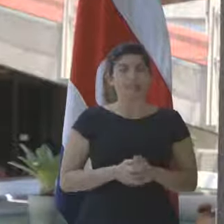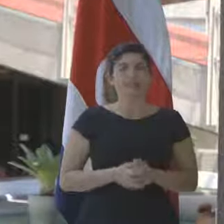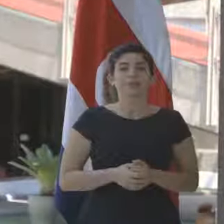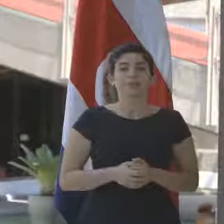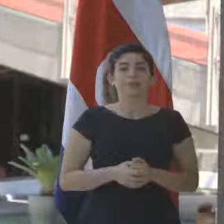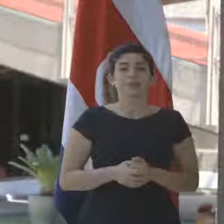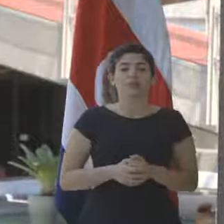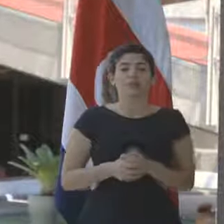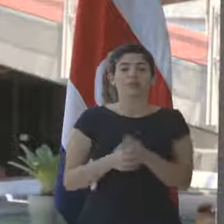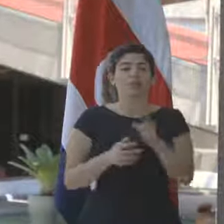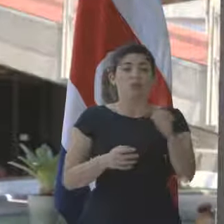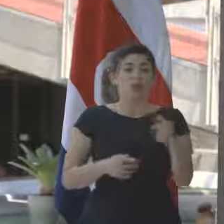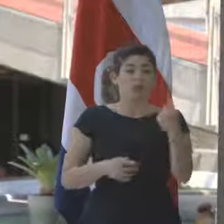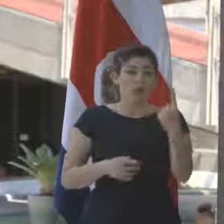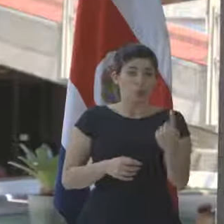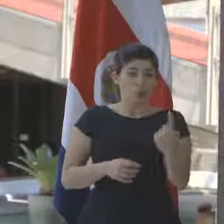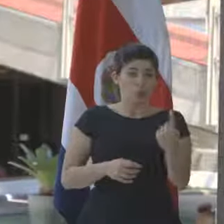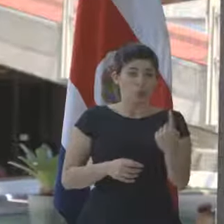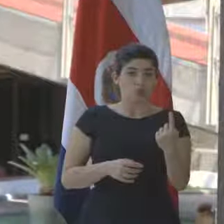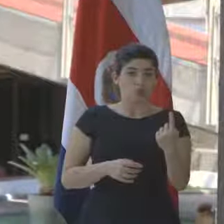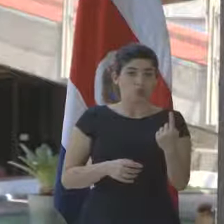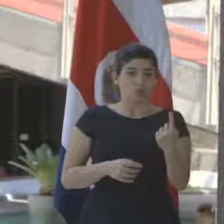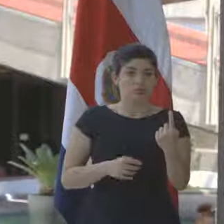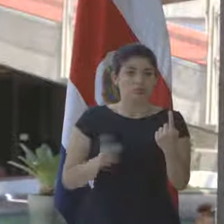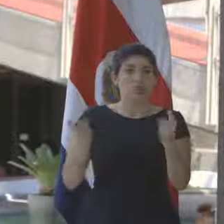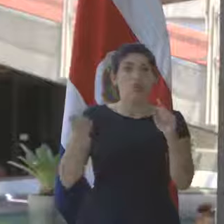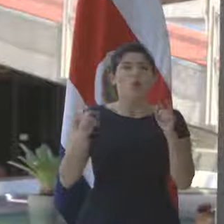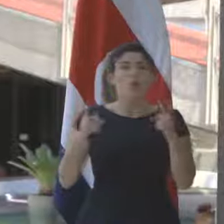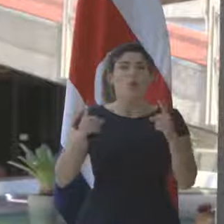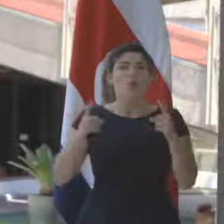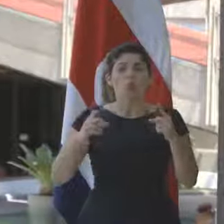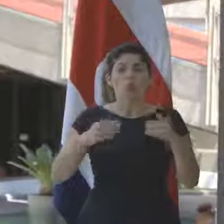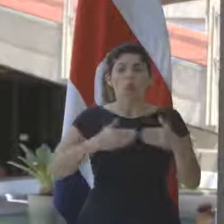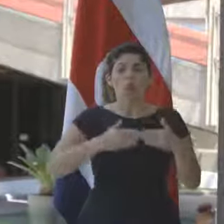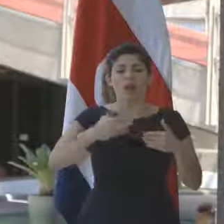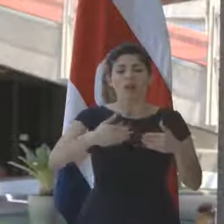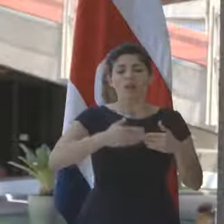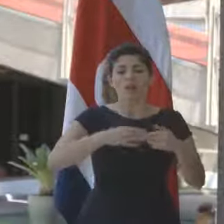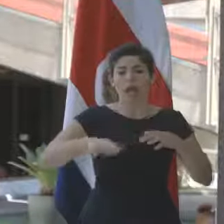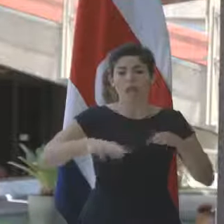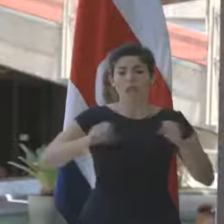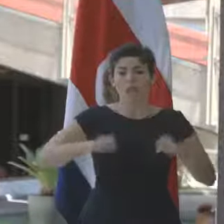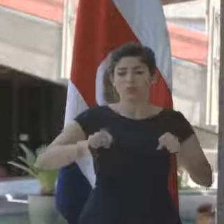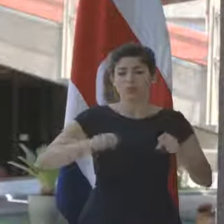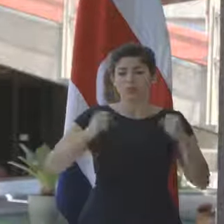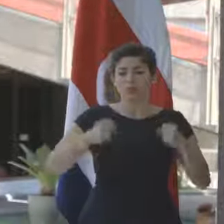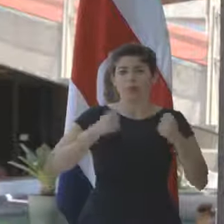es cuál es el margen de acción que tiene el Poder Ejecutivo.